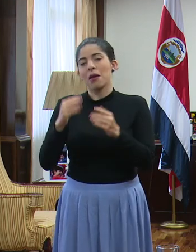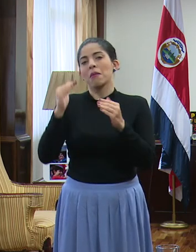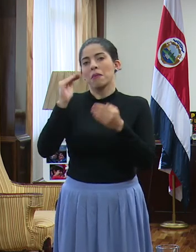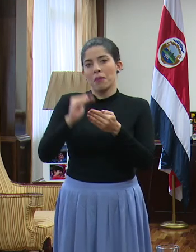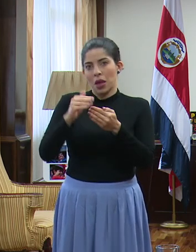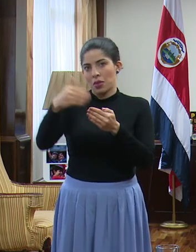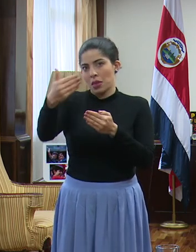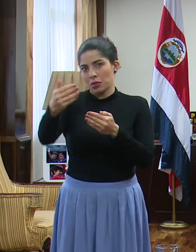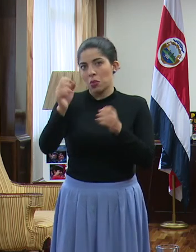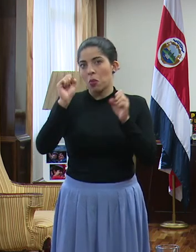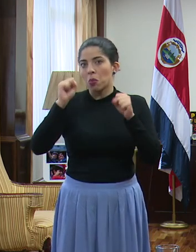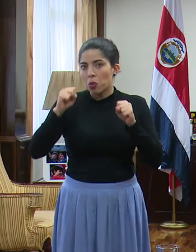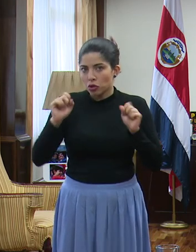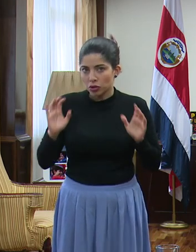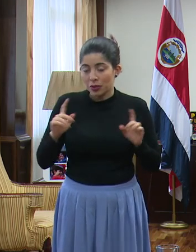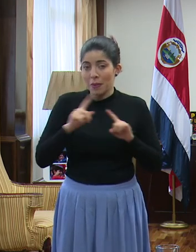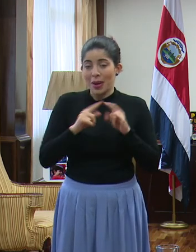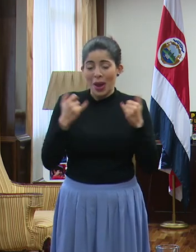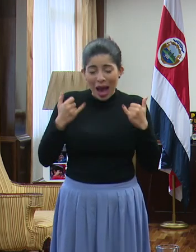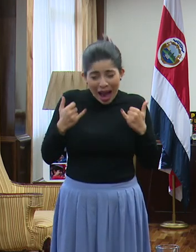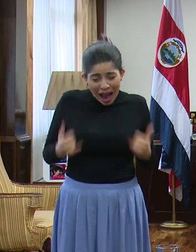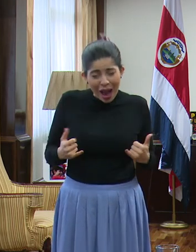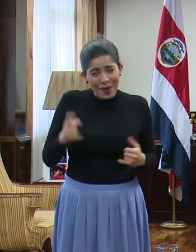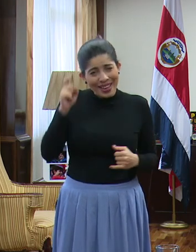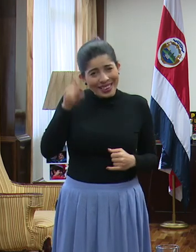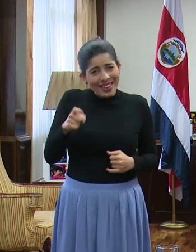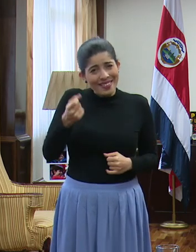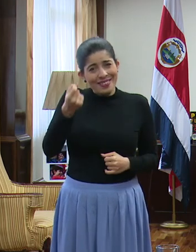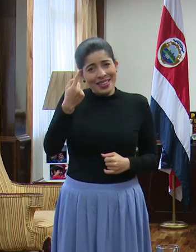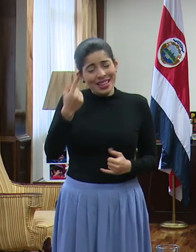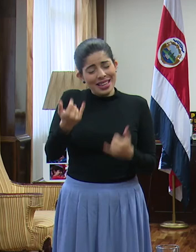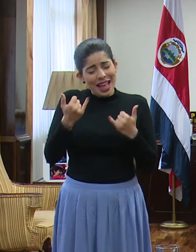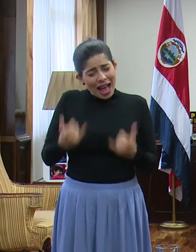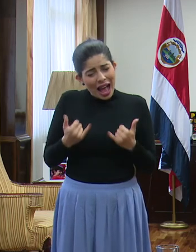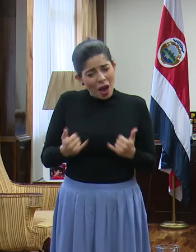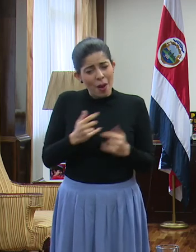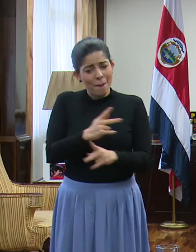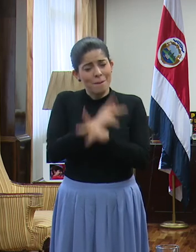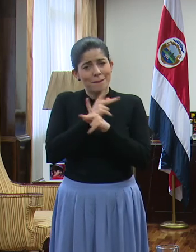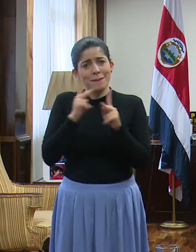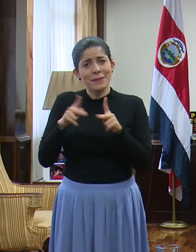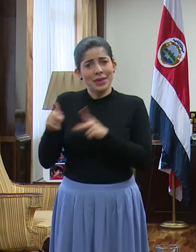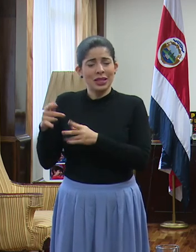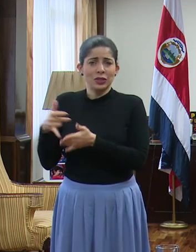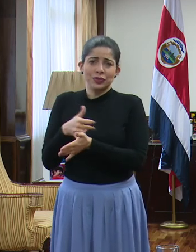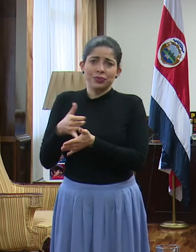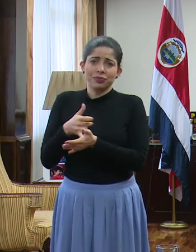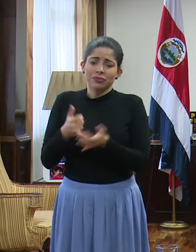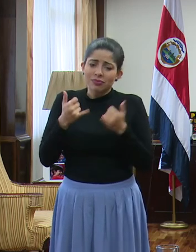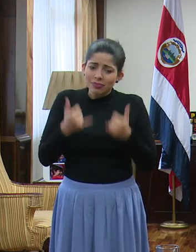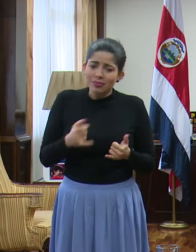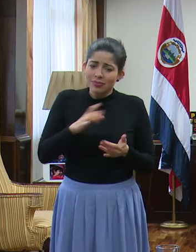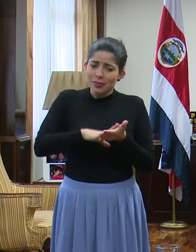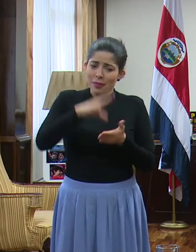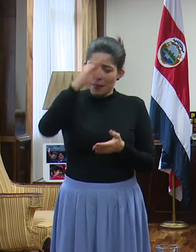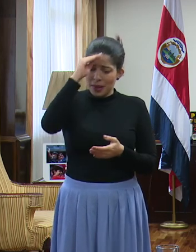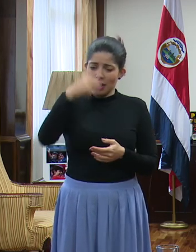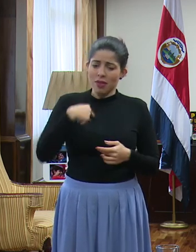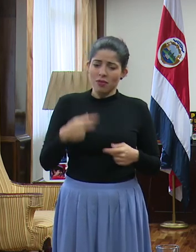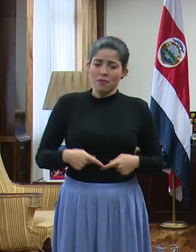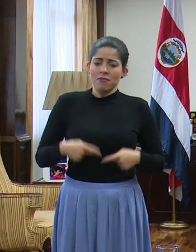entenderlo y de entenderlo muy claramente. Tenemos que proteger a las poblaciones vulnerables. Tenemos que aprender a vivir